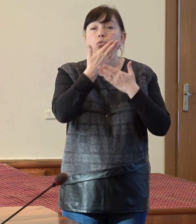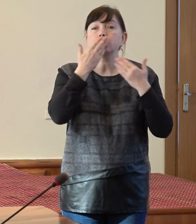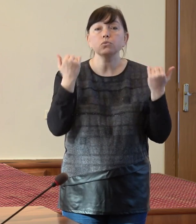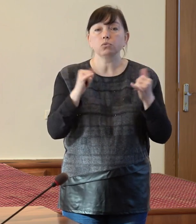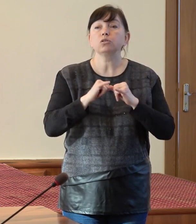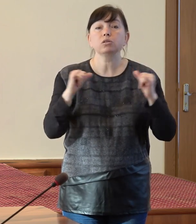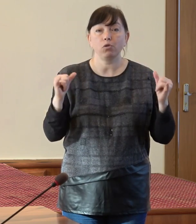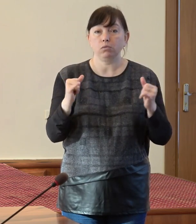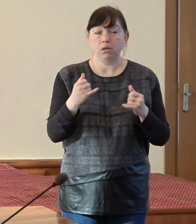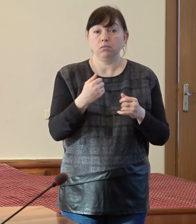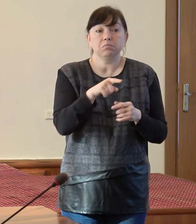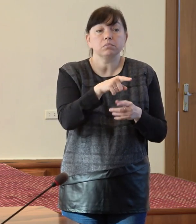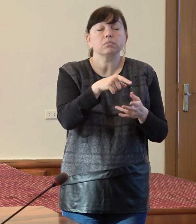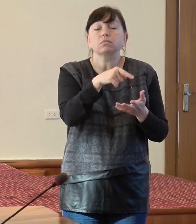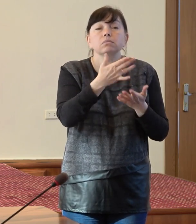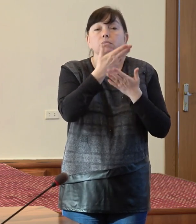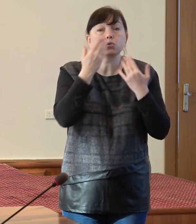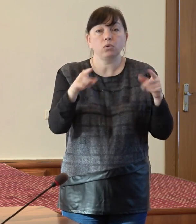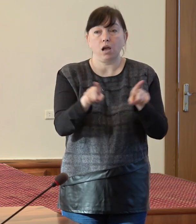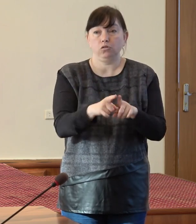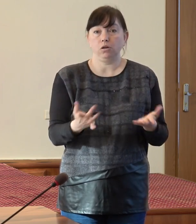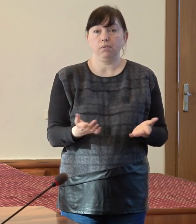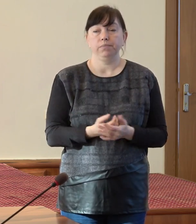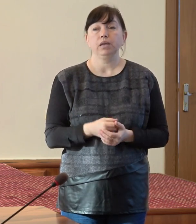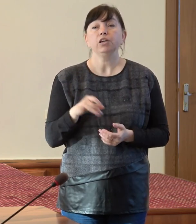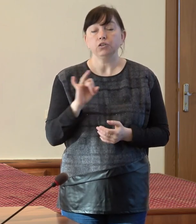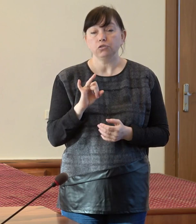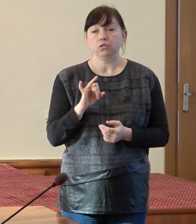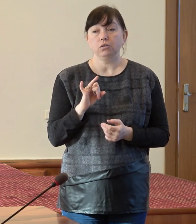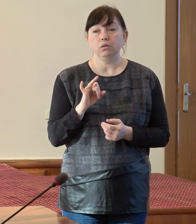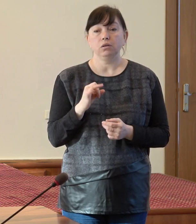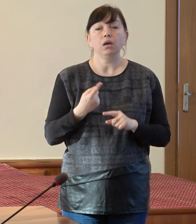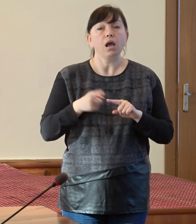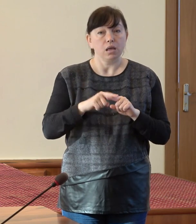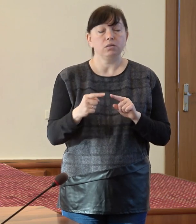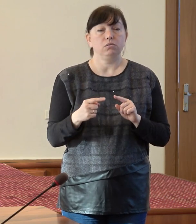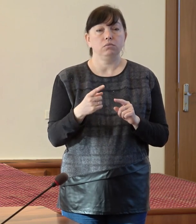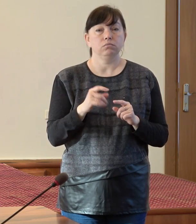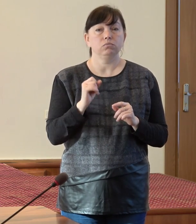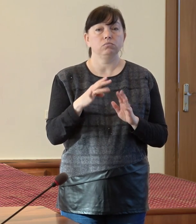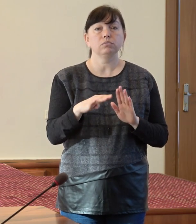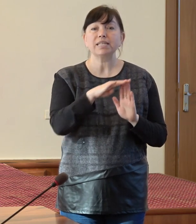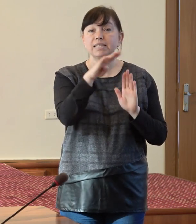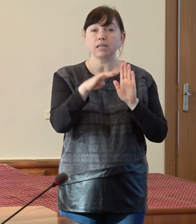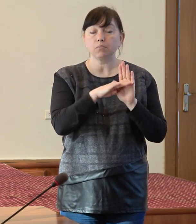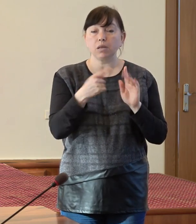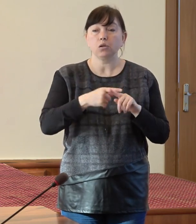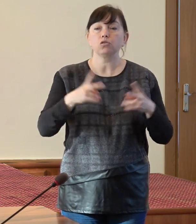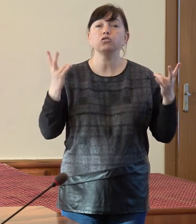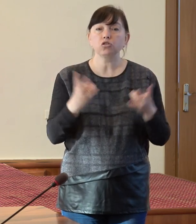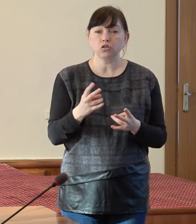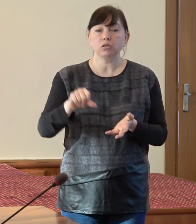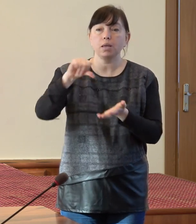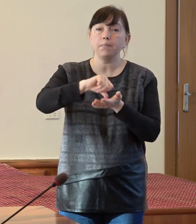sunt dezvoltate servicii. Și acesta, un segment care necesită o